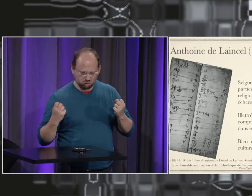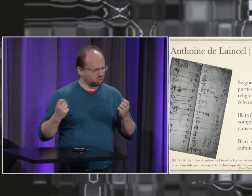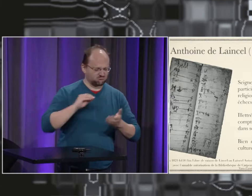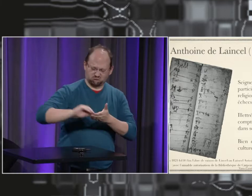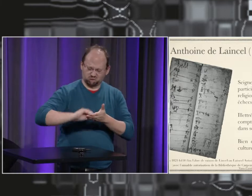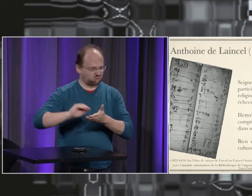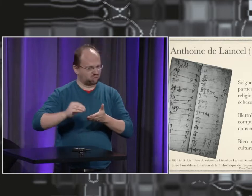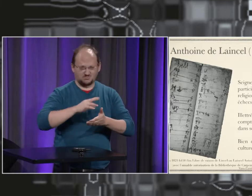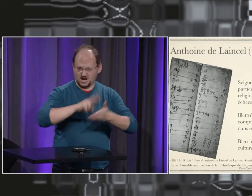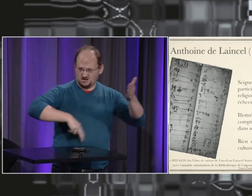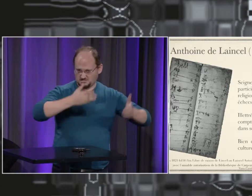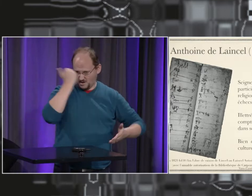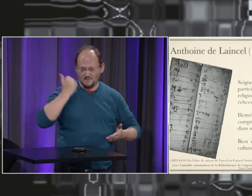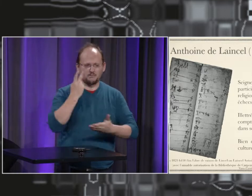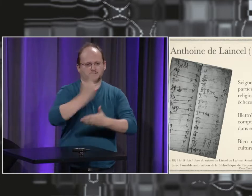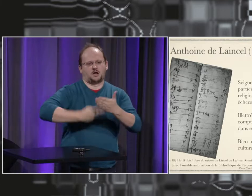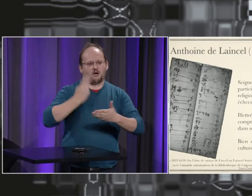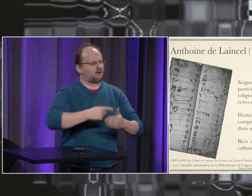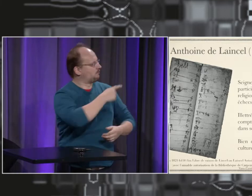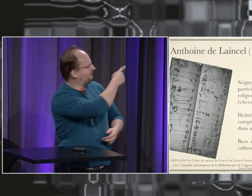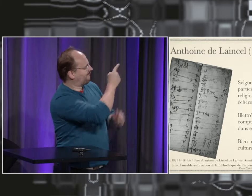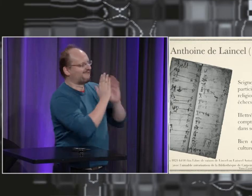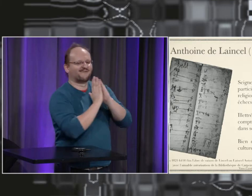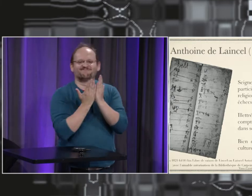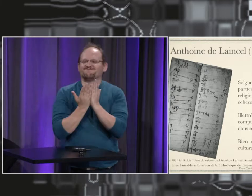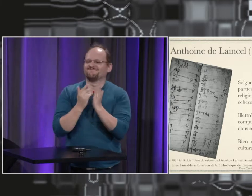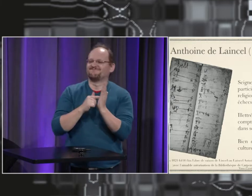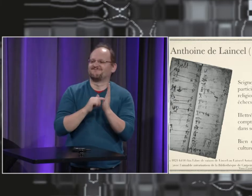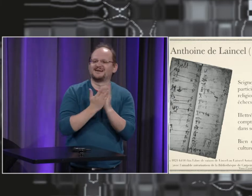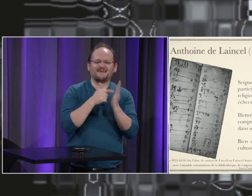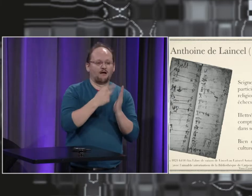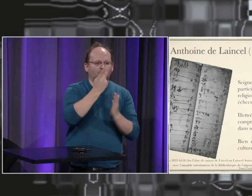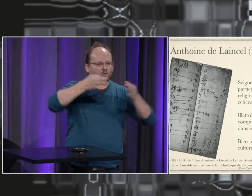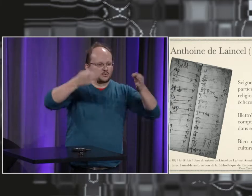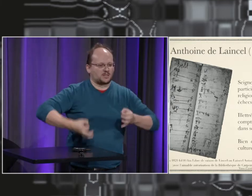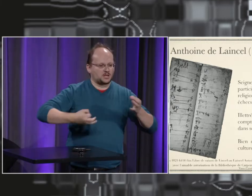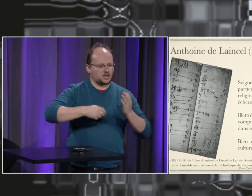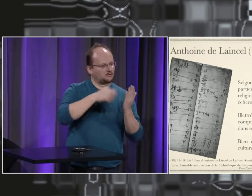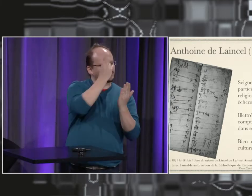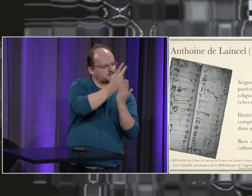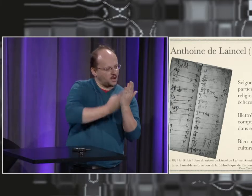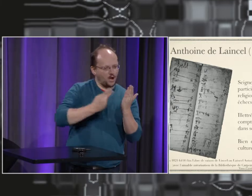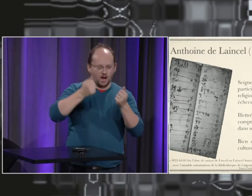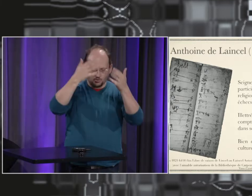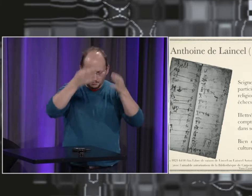qui était seigneur d'un domaine et qui s'exprimait en langue des signes, qui ne savait pas lire, mais qui tenait ses comptes grâce à des dessins.